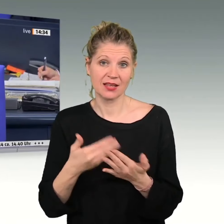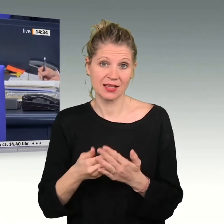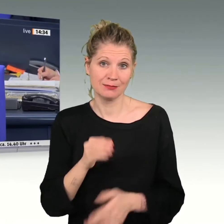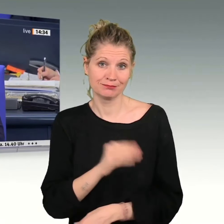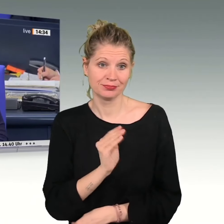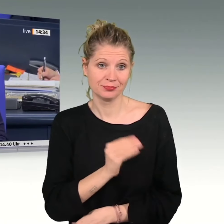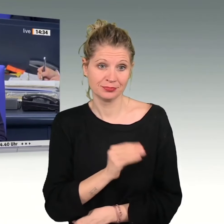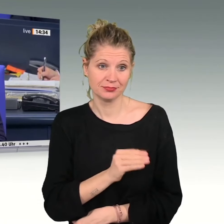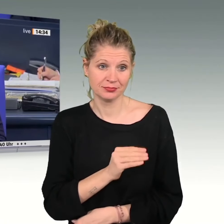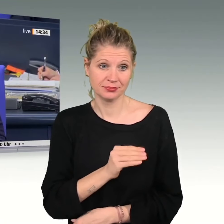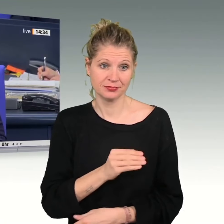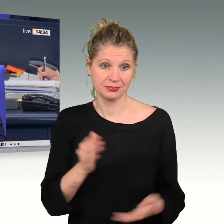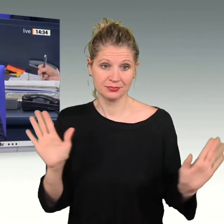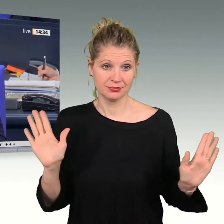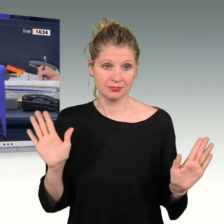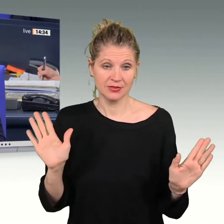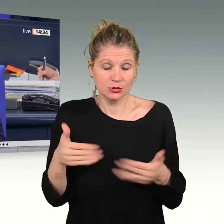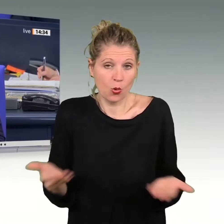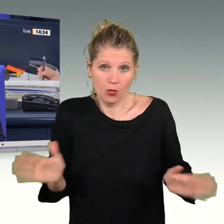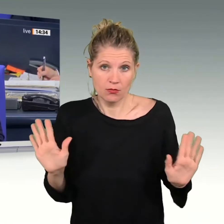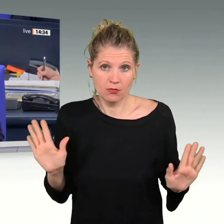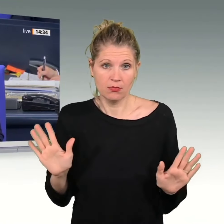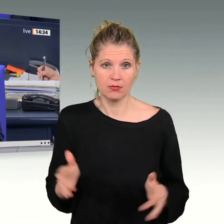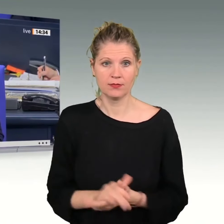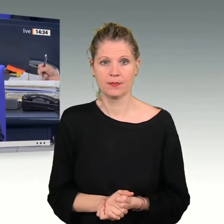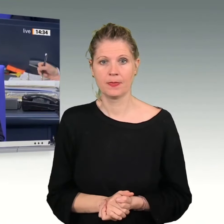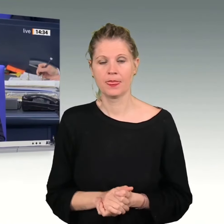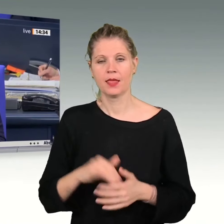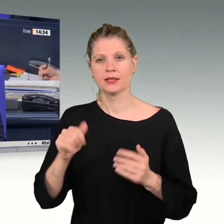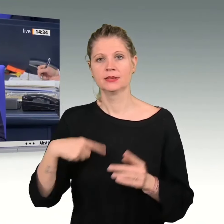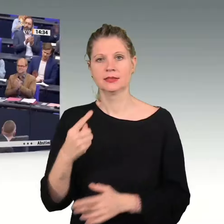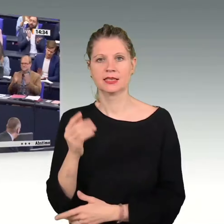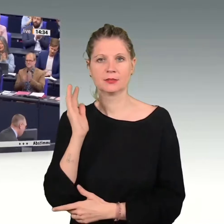ich gar keine Veranlassung dazu. Und jetzt hat für die SPD-Fraktion Donja Kaiser das Wort.